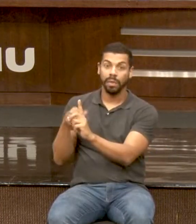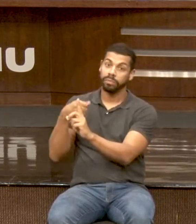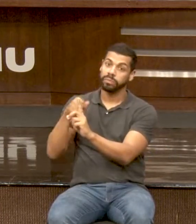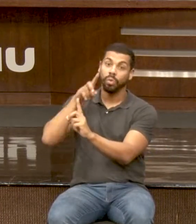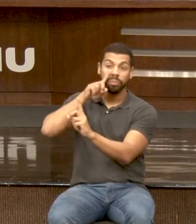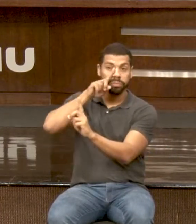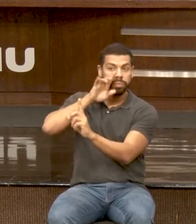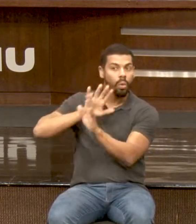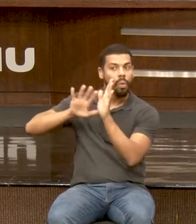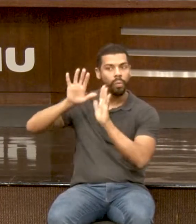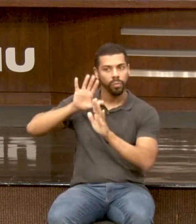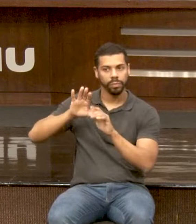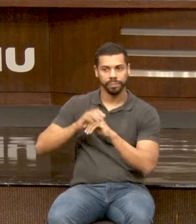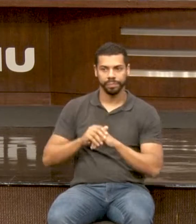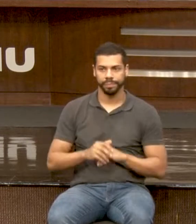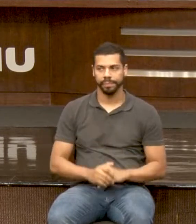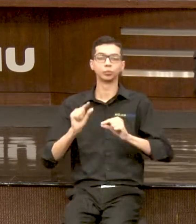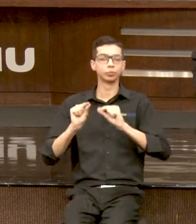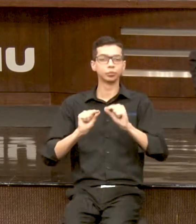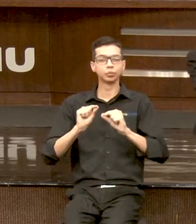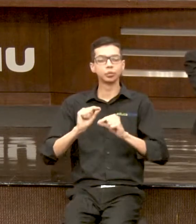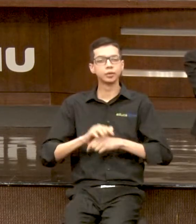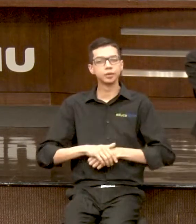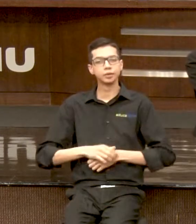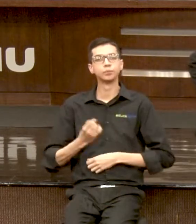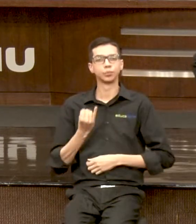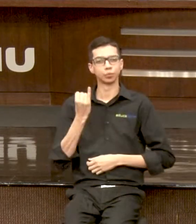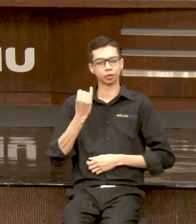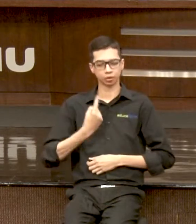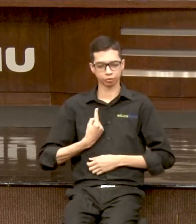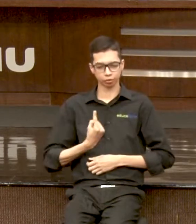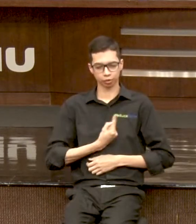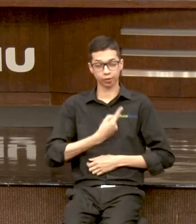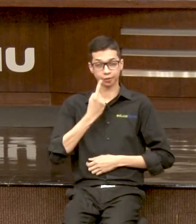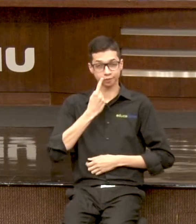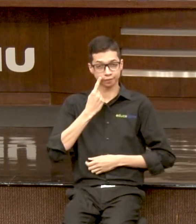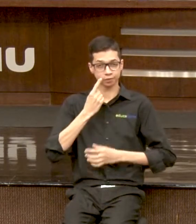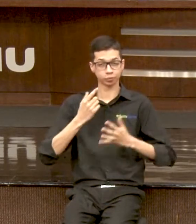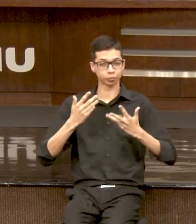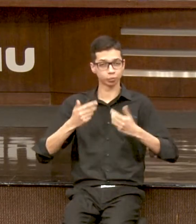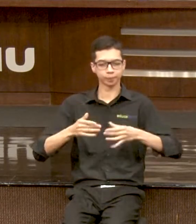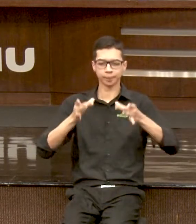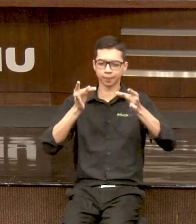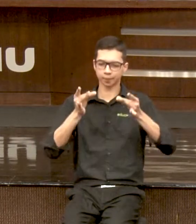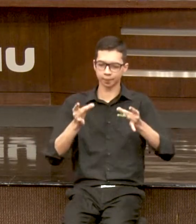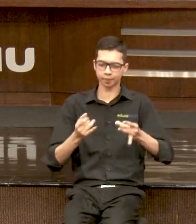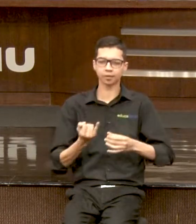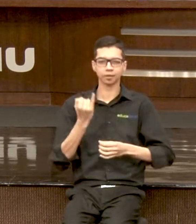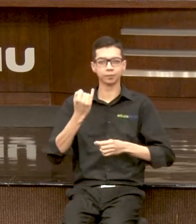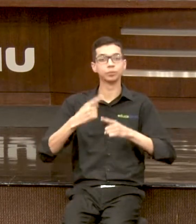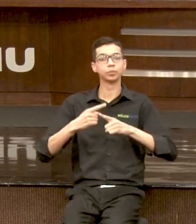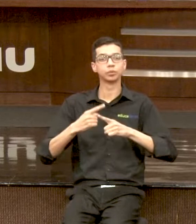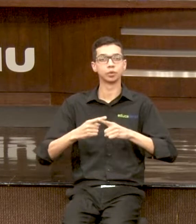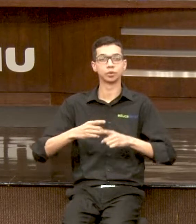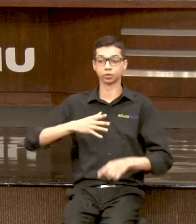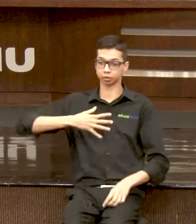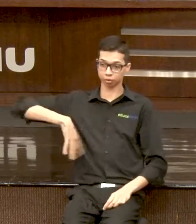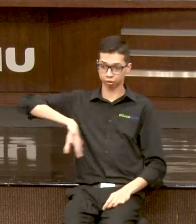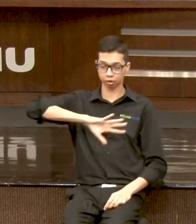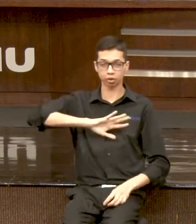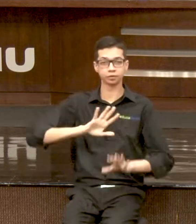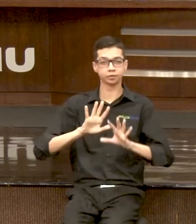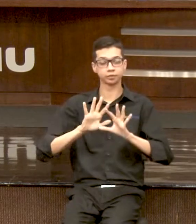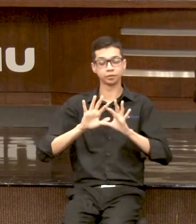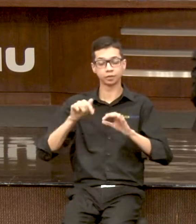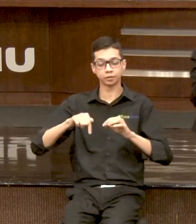esse cuidado com o meu colega de sala. É importante a gente saber essas questões, né? Porque a gente está aqui na faculdade convivendo com essa